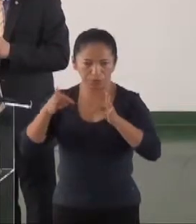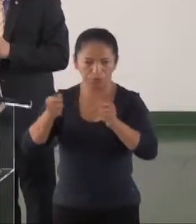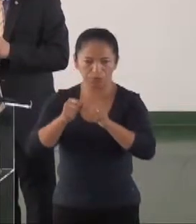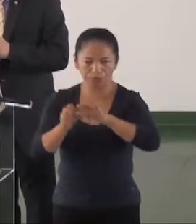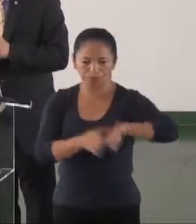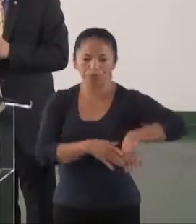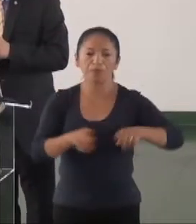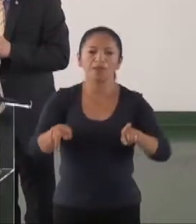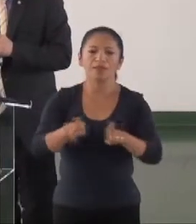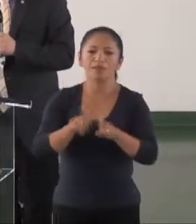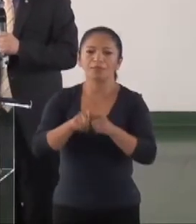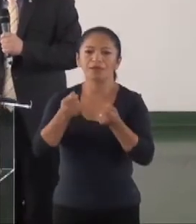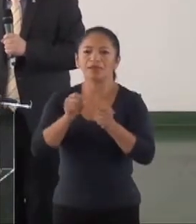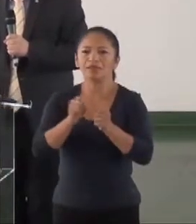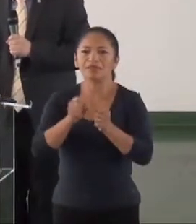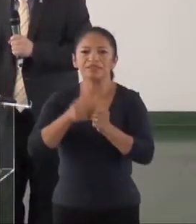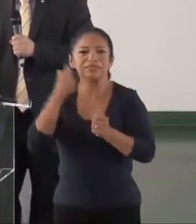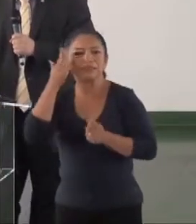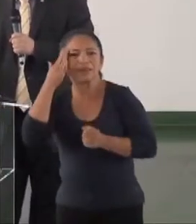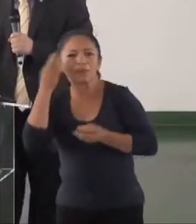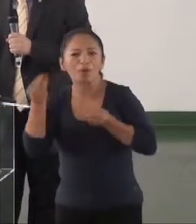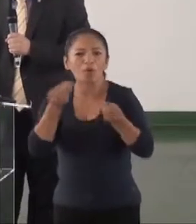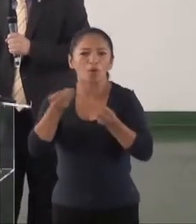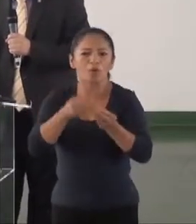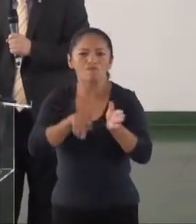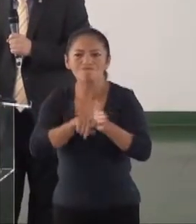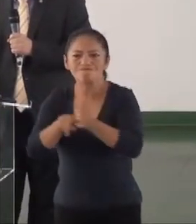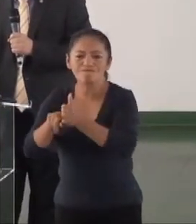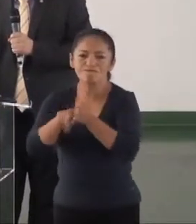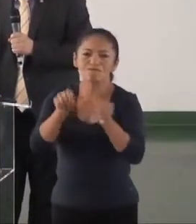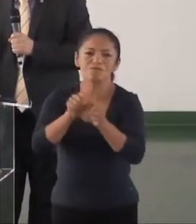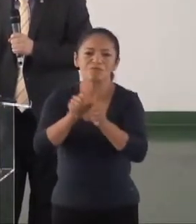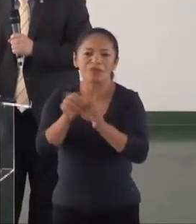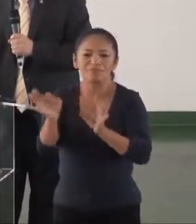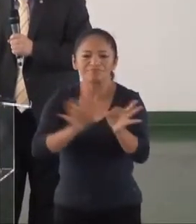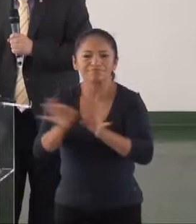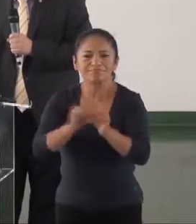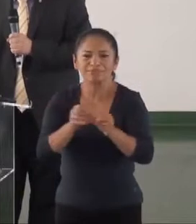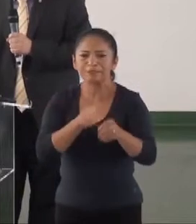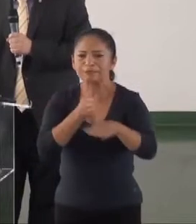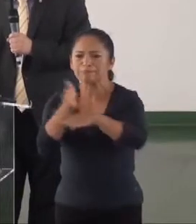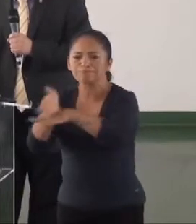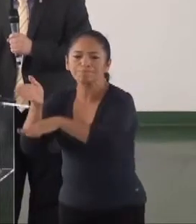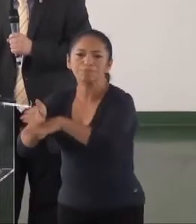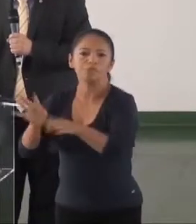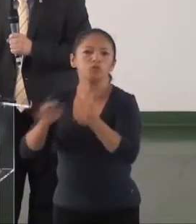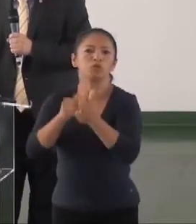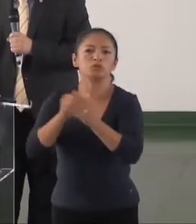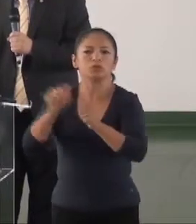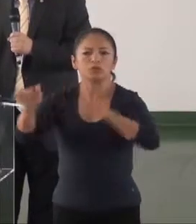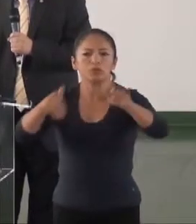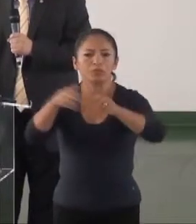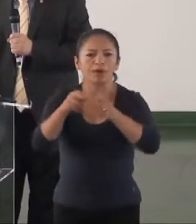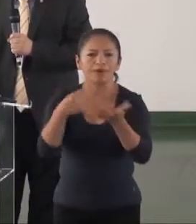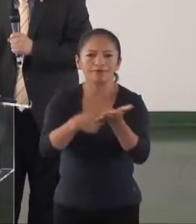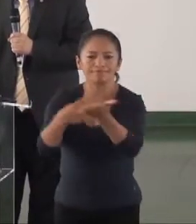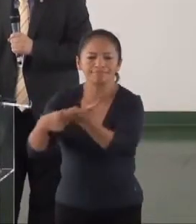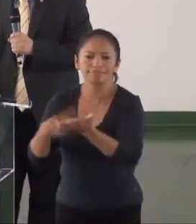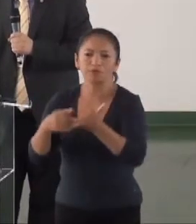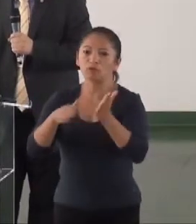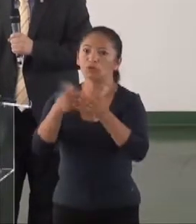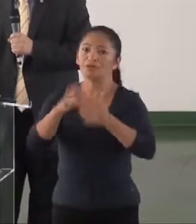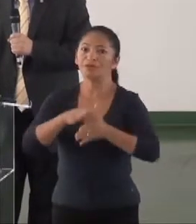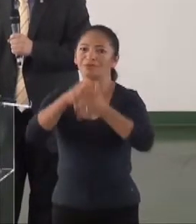Outra, articulação do agente ministerial para a realização de audiências públicas com as lideranças comunitárias locais